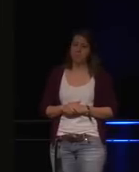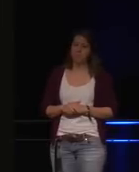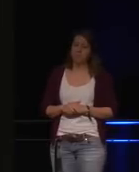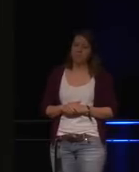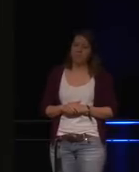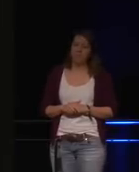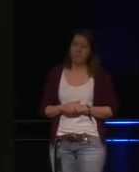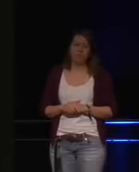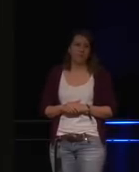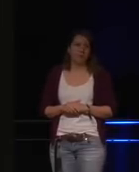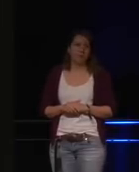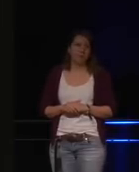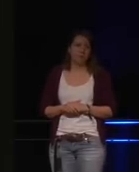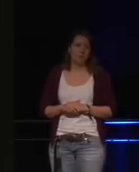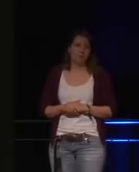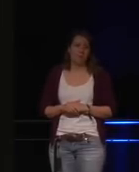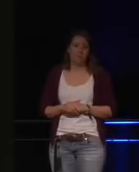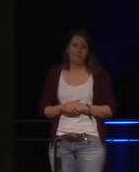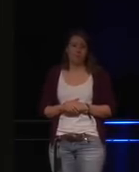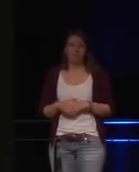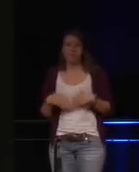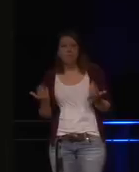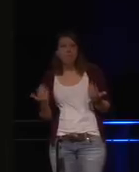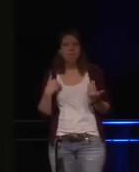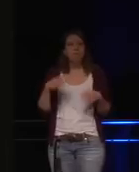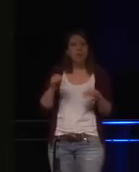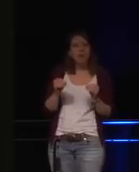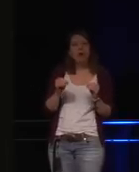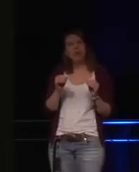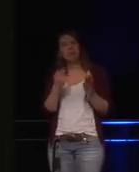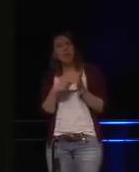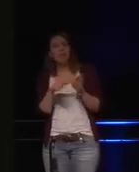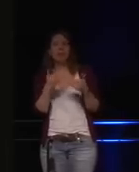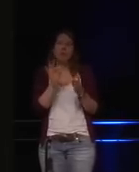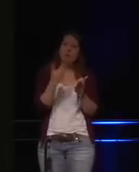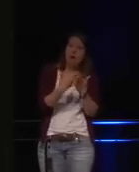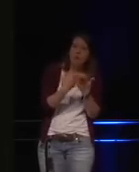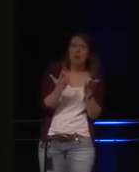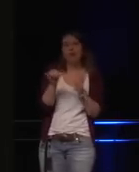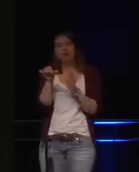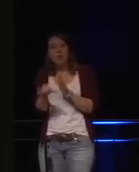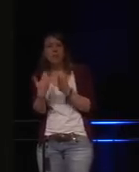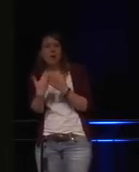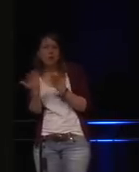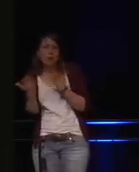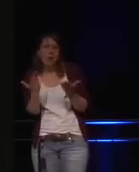Nachdem ich ein paar Beispiele vom Internet of Things gezeigt habe, möchte ich ein bisschen fokussieren auf dem